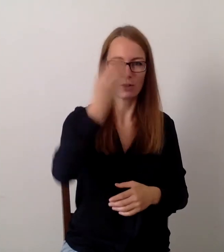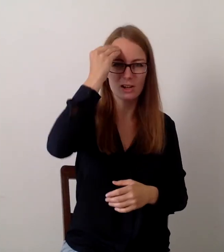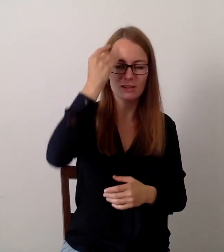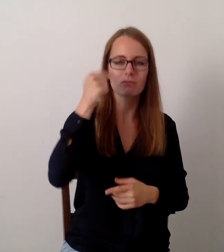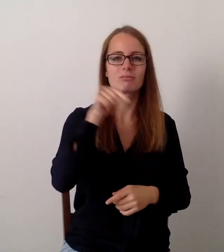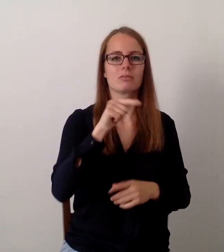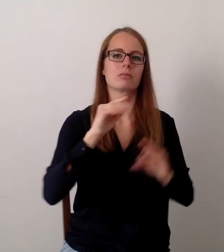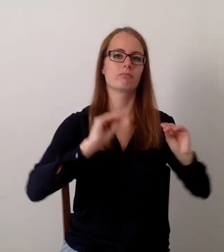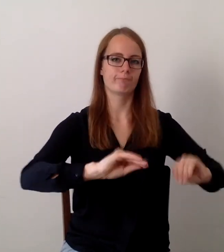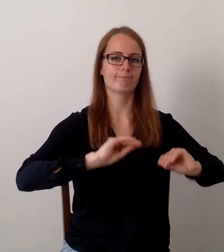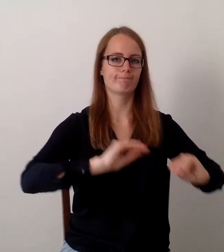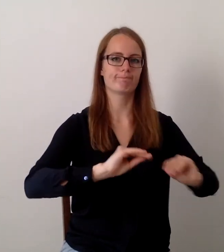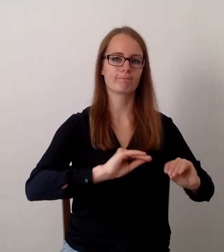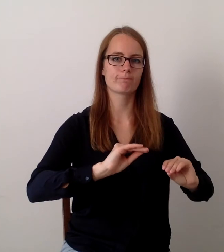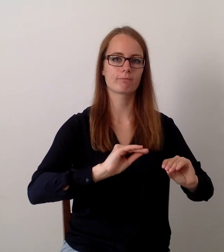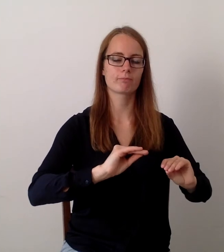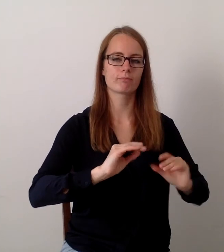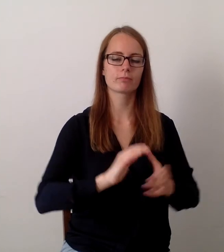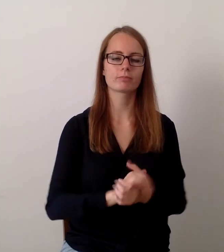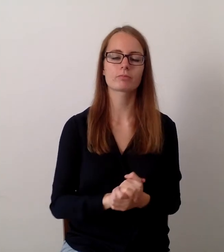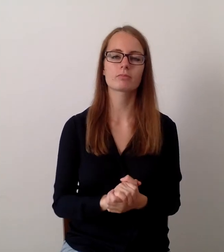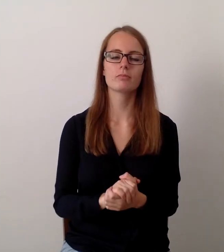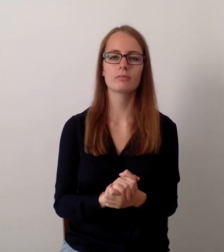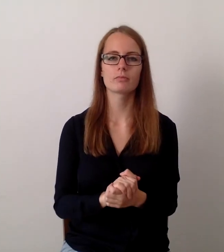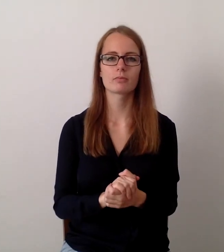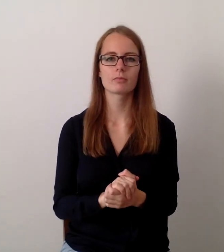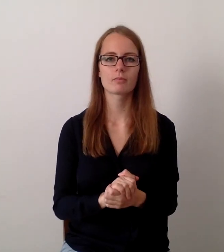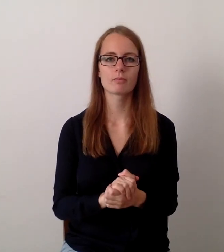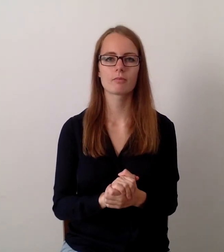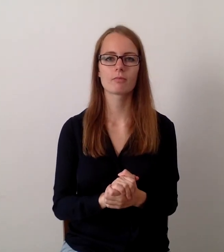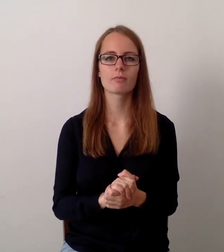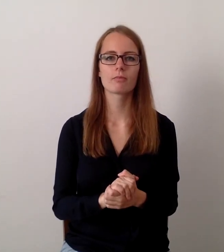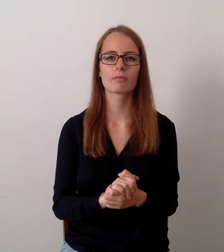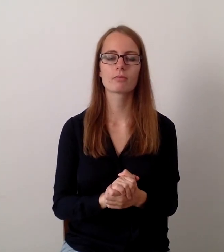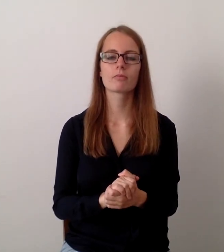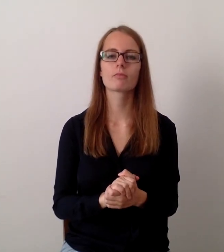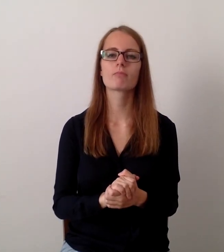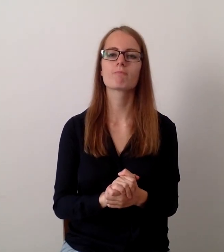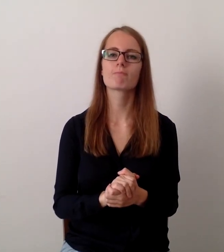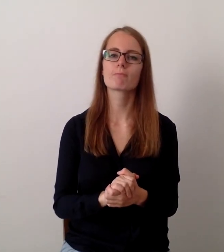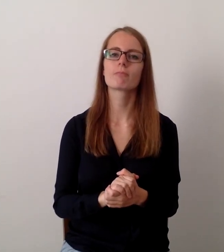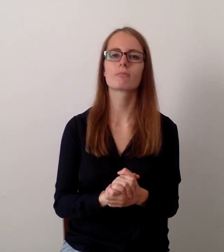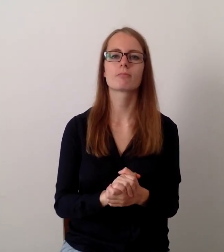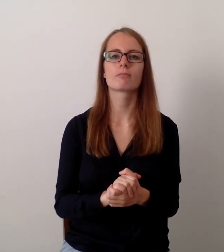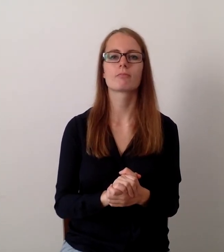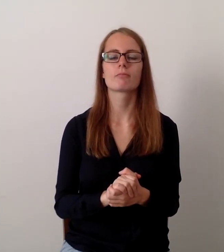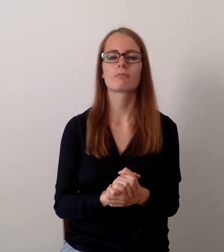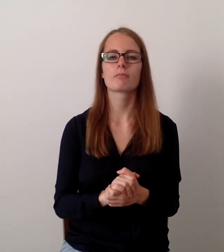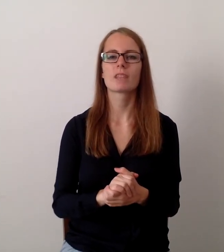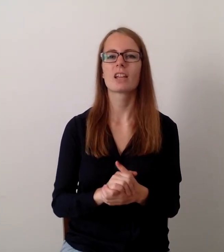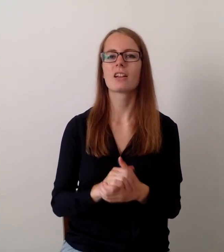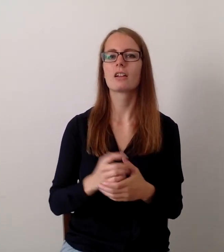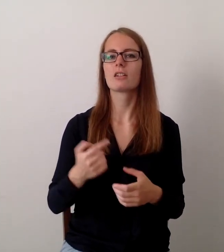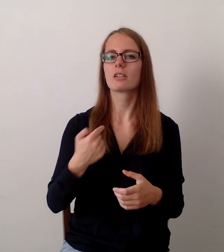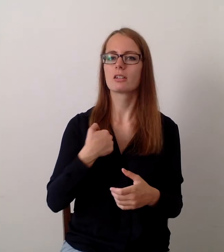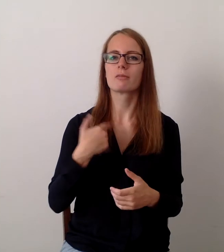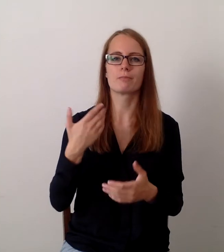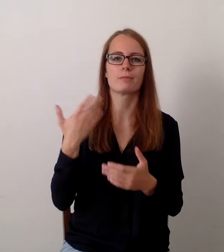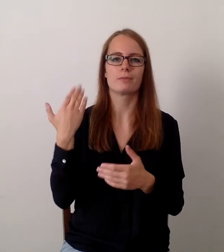ist so eine erste Basis dazu gewesen. So bin ich langsam weggekommen von das, was man die Evoismus nennt,